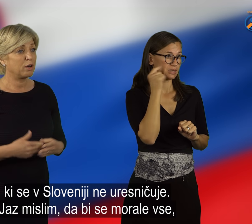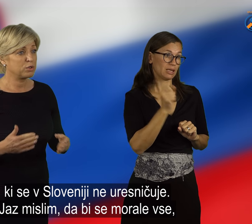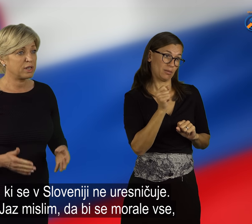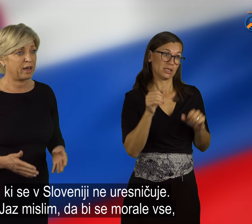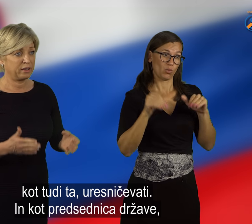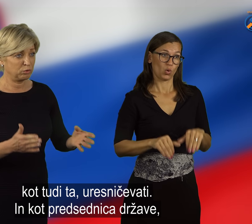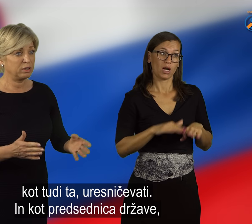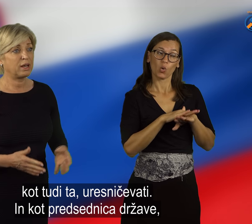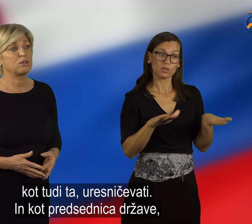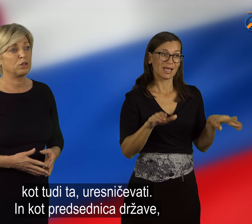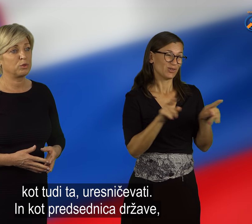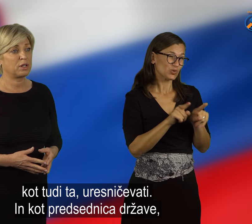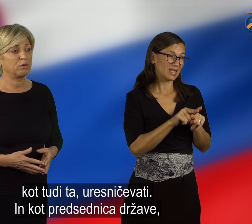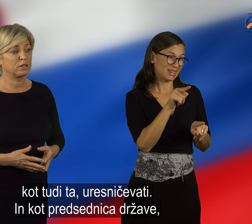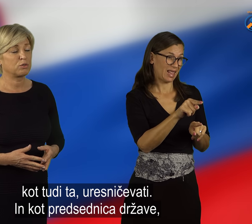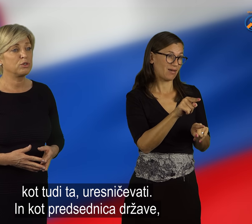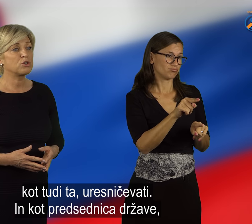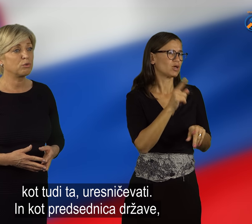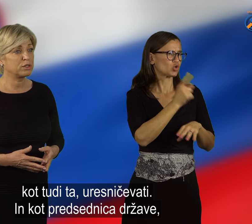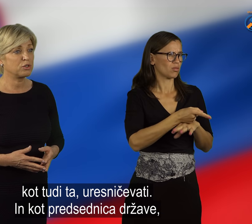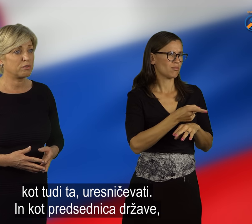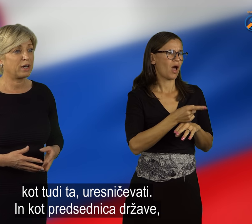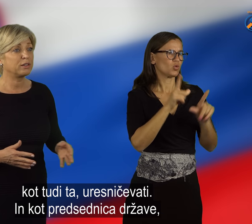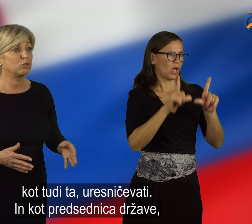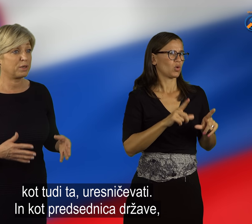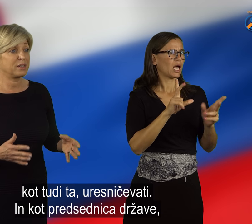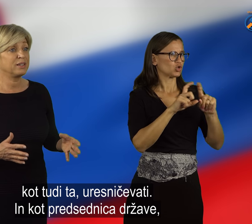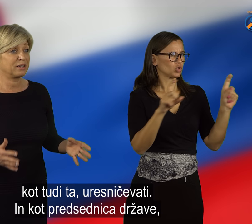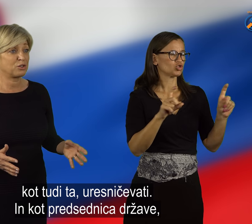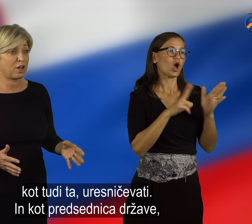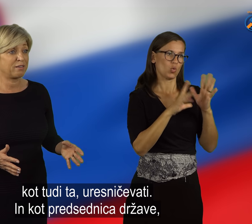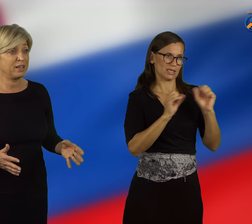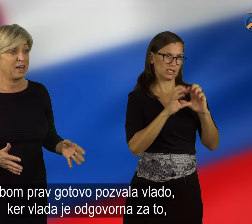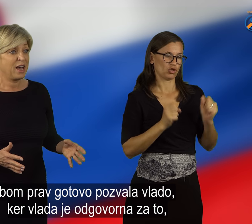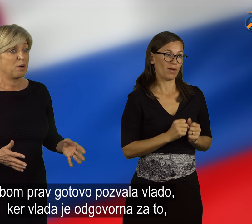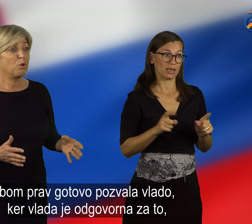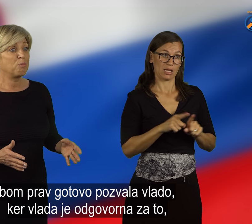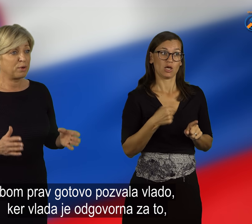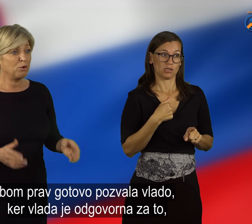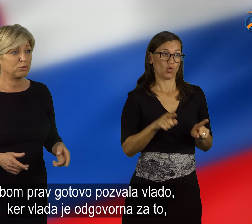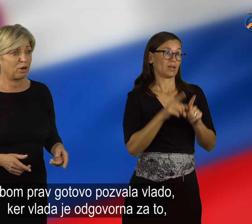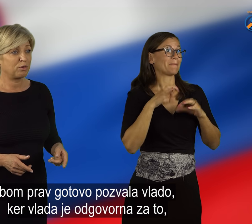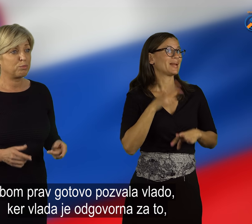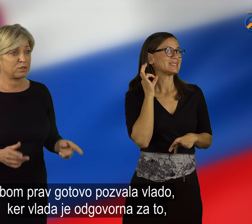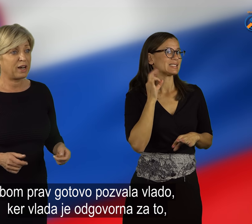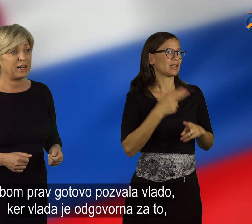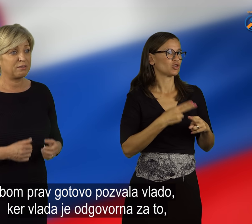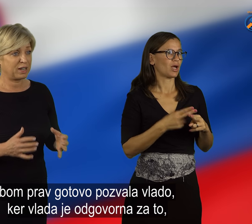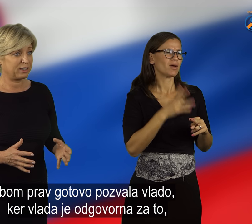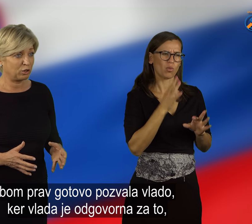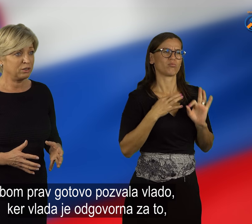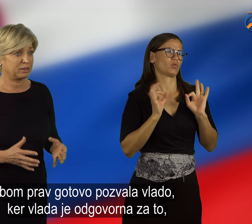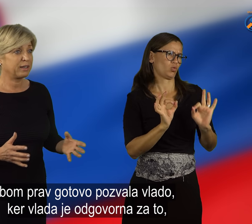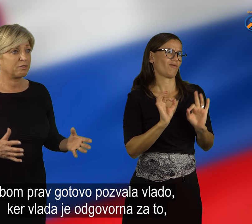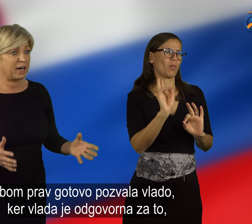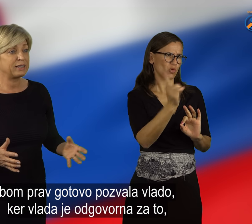se morale vse in tudi ta sodba ustavnega sodišča uresničevati. Kot predsednica države bom prav gotovo pozvala